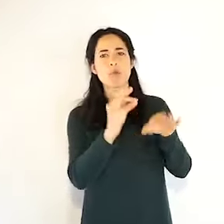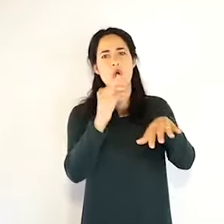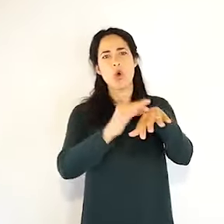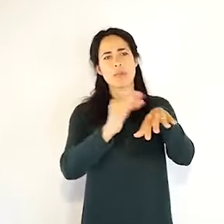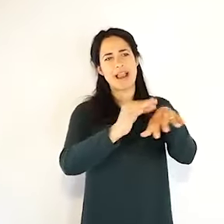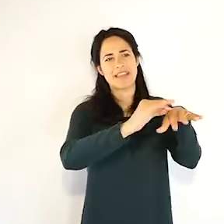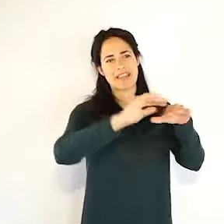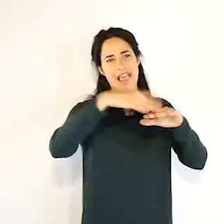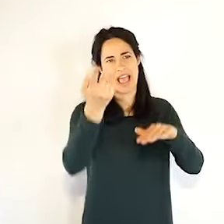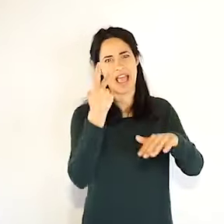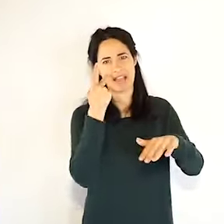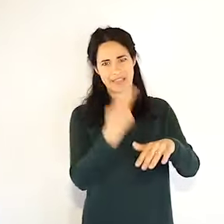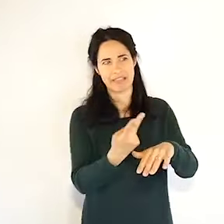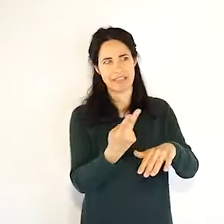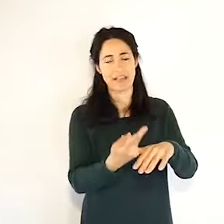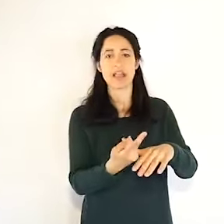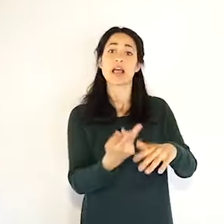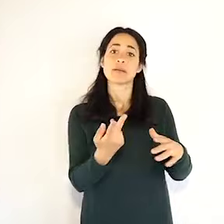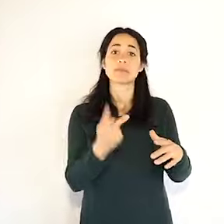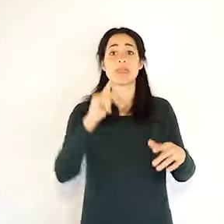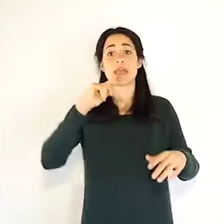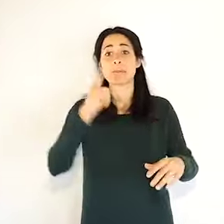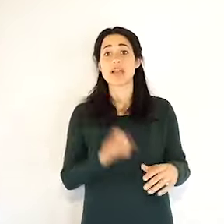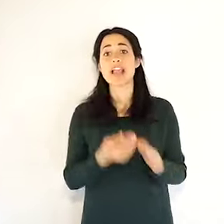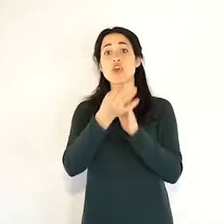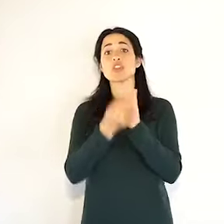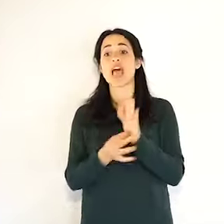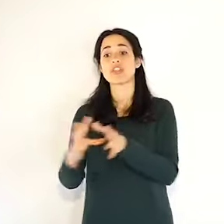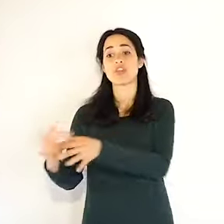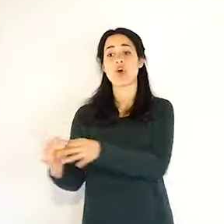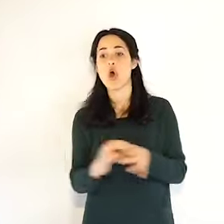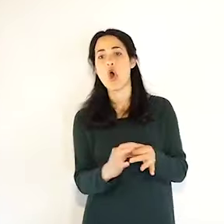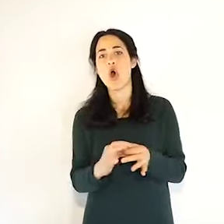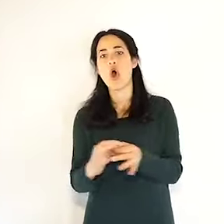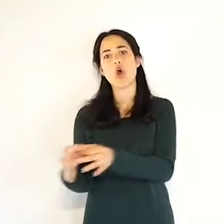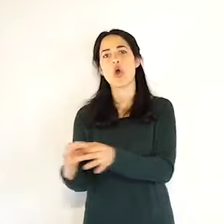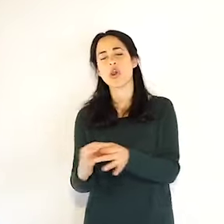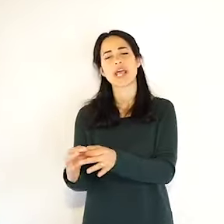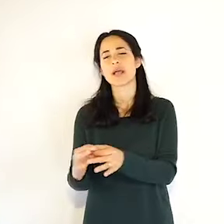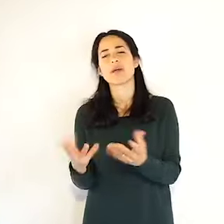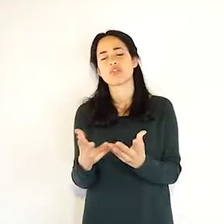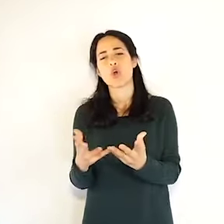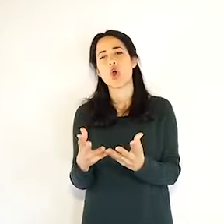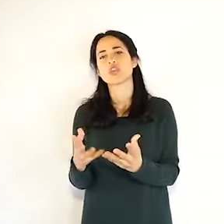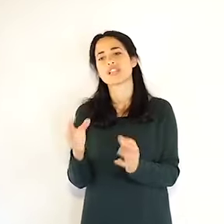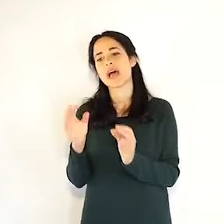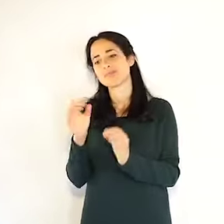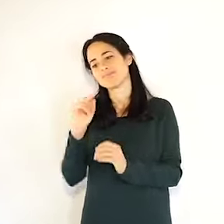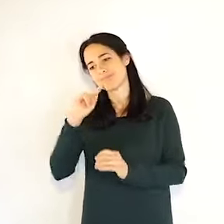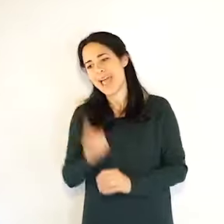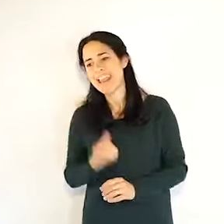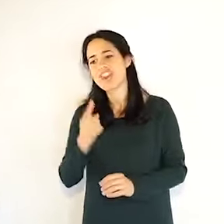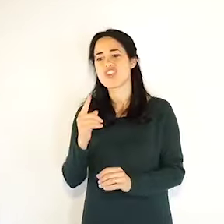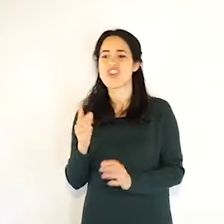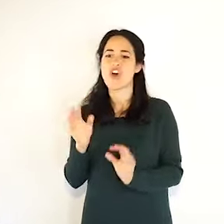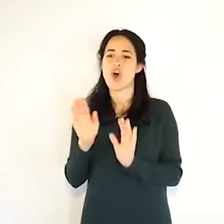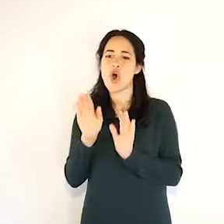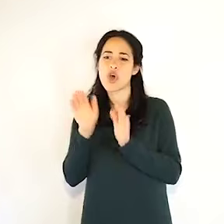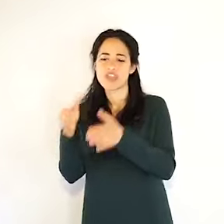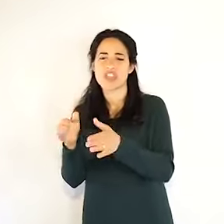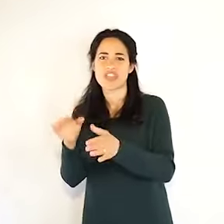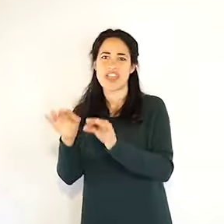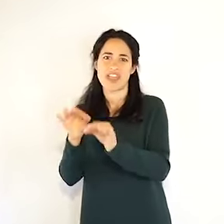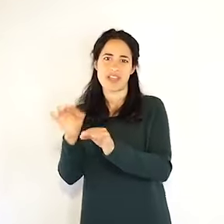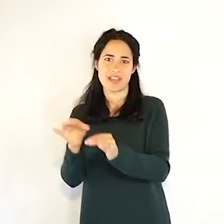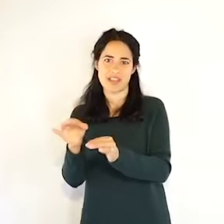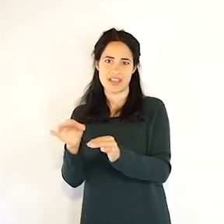fotografa la situazione, differenza dei nuovi positivi che comunque rappresentano la malattia, per com'era una settimana fa,